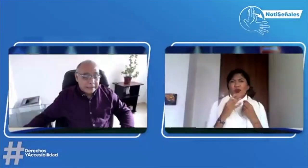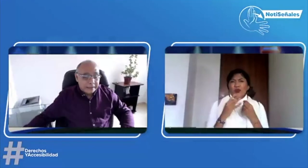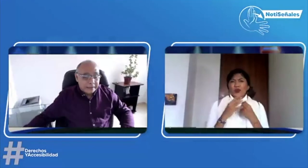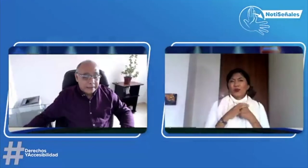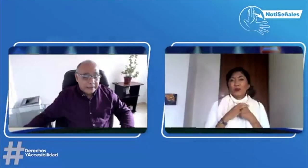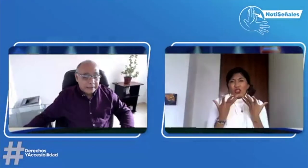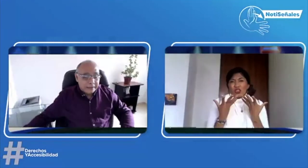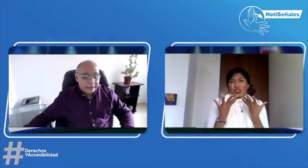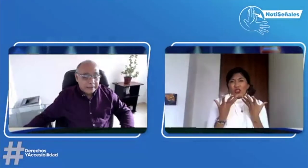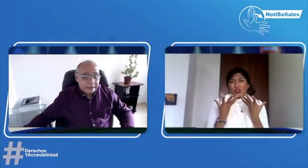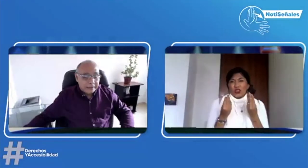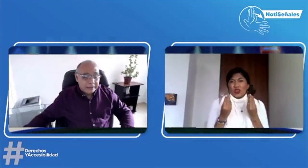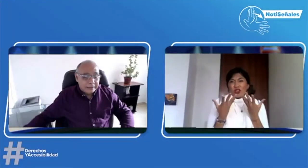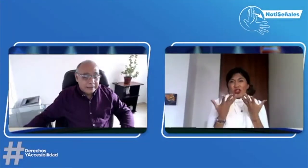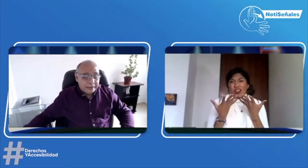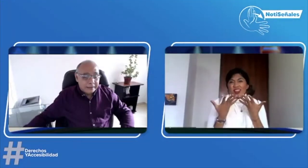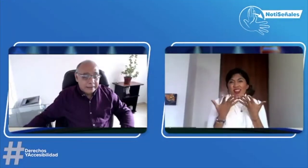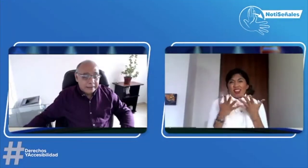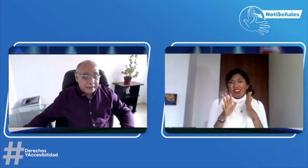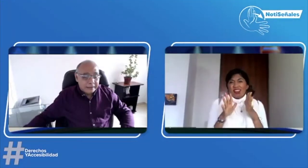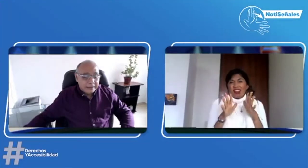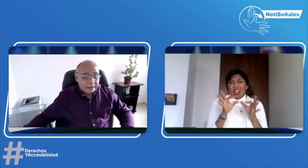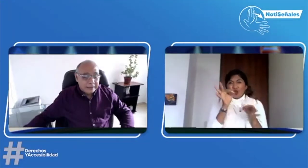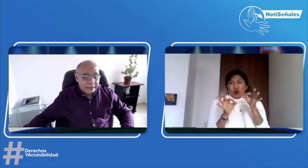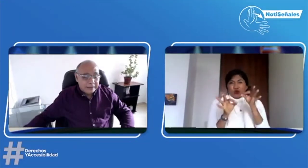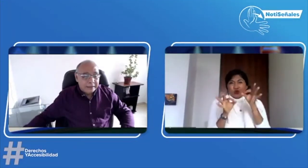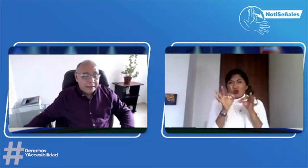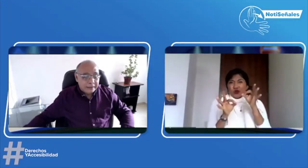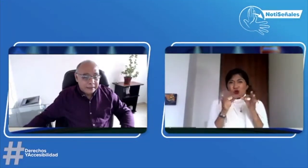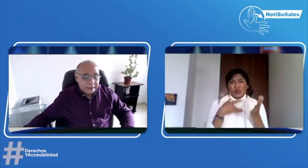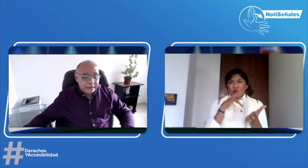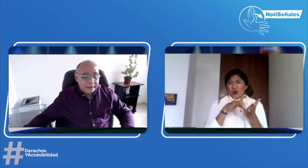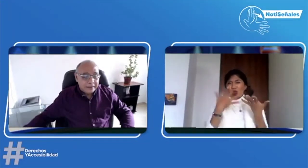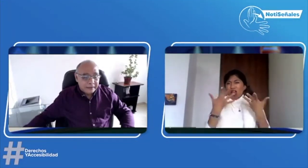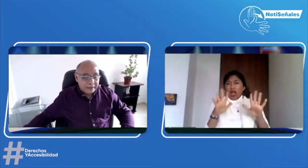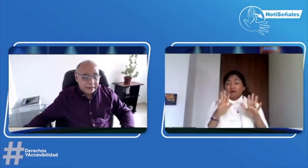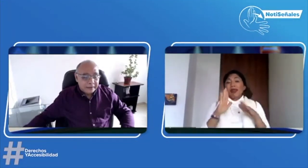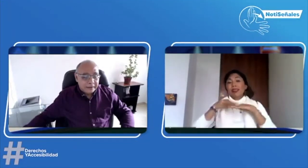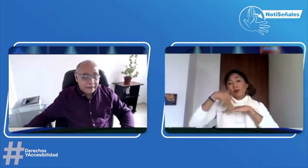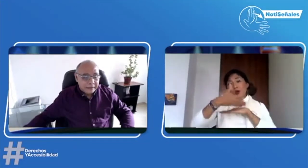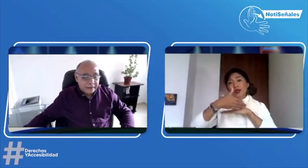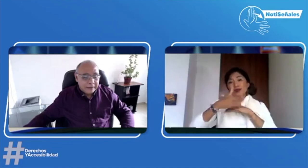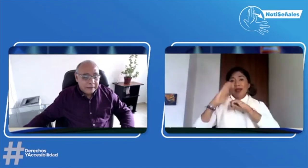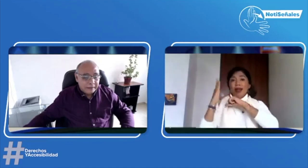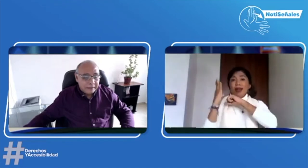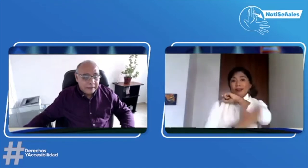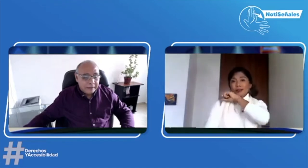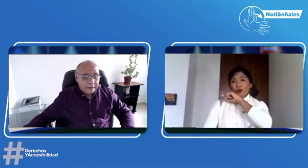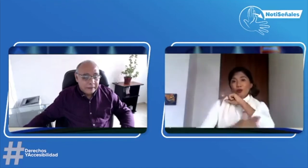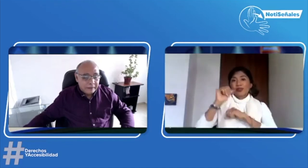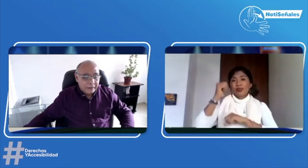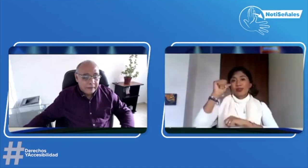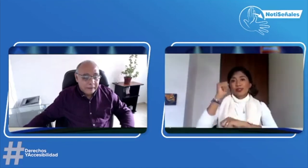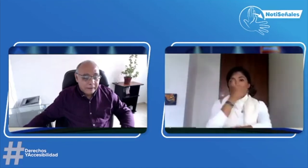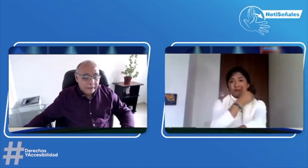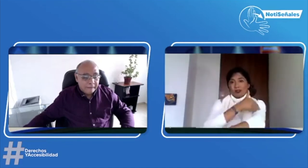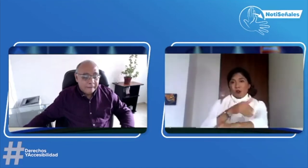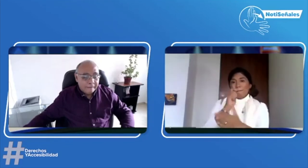Entonces, pues, yo no quería enfrentarme, obviamente, a la justicia como tal, ni de ver nada. Y, pues, de pronto tener esa